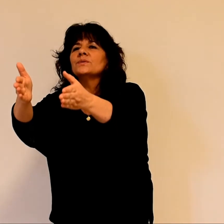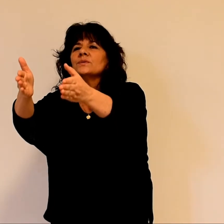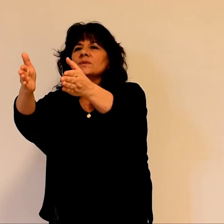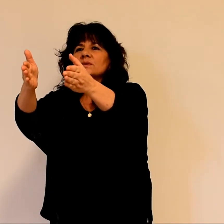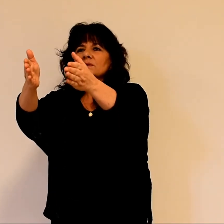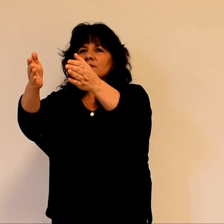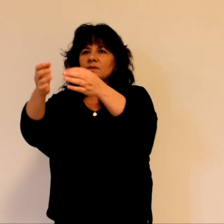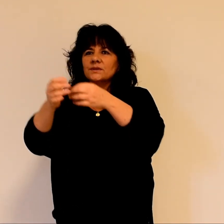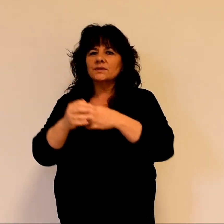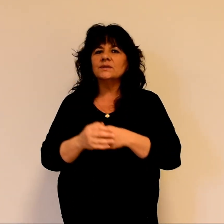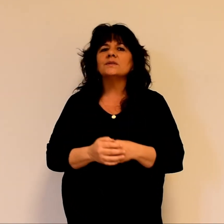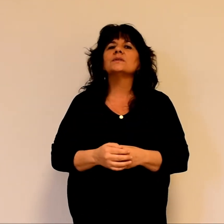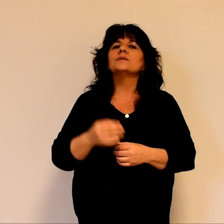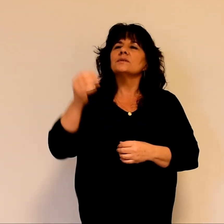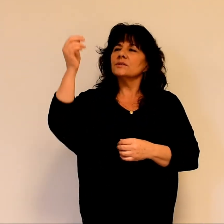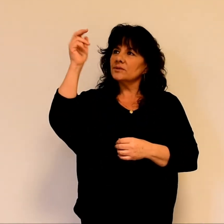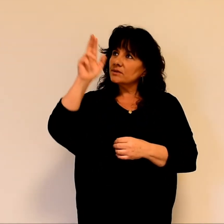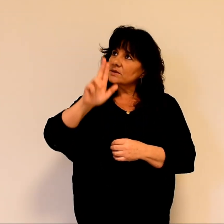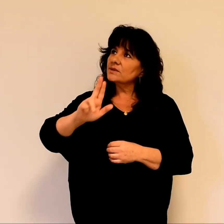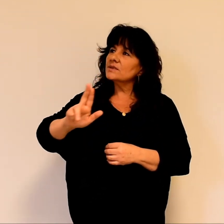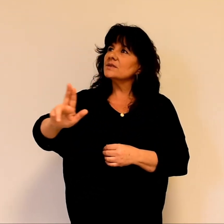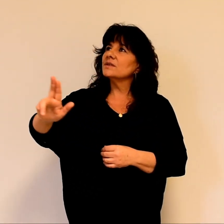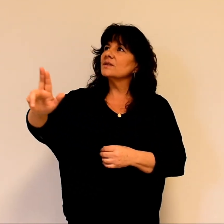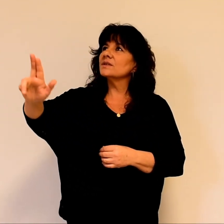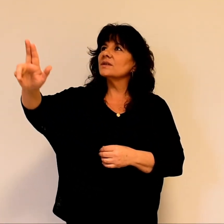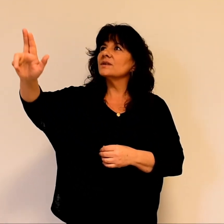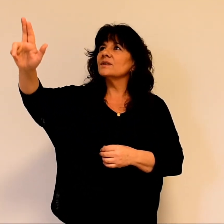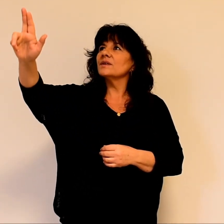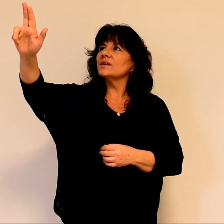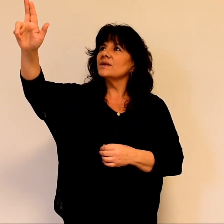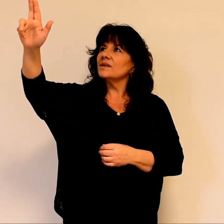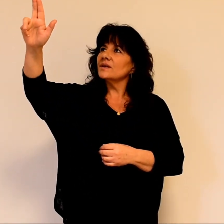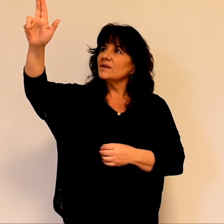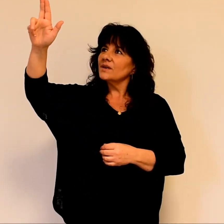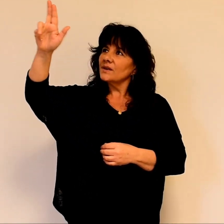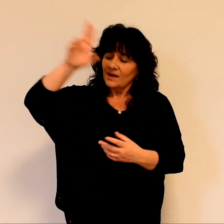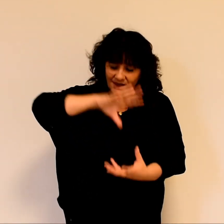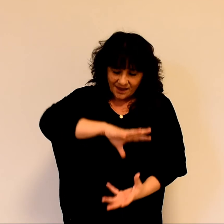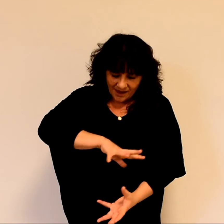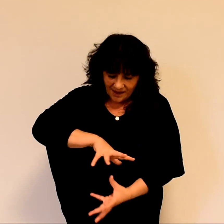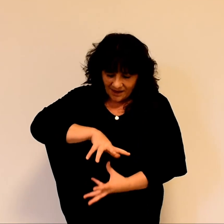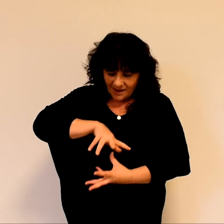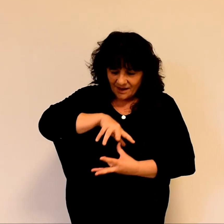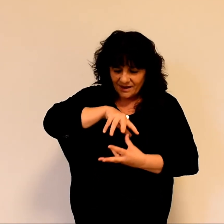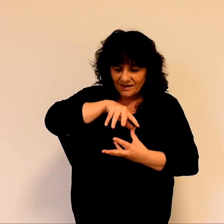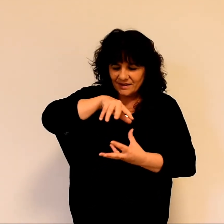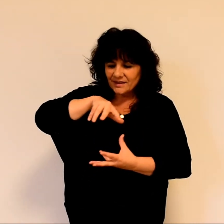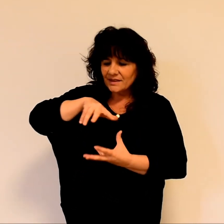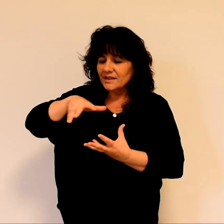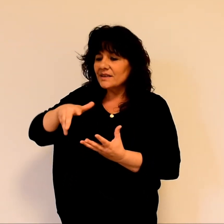Vers toi Seigneur, j'élève mon